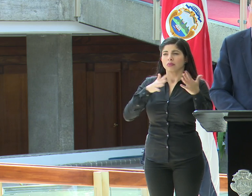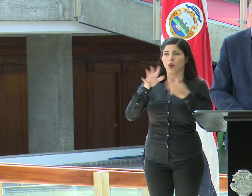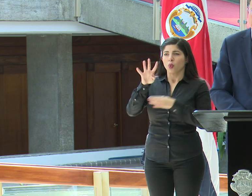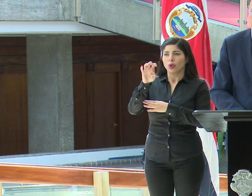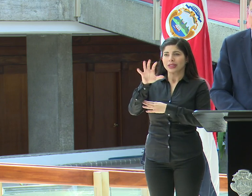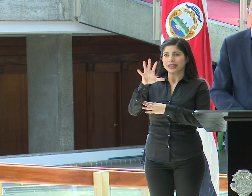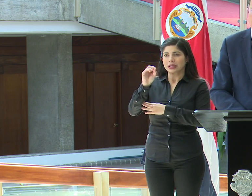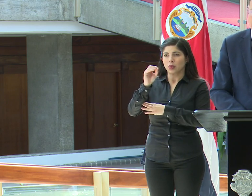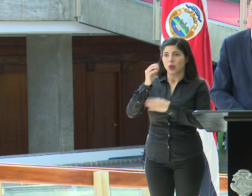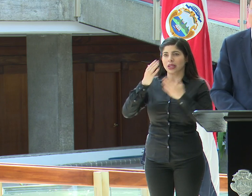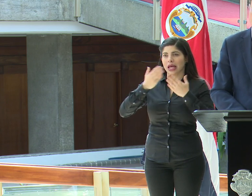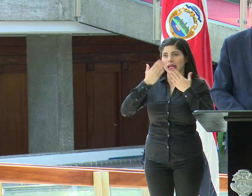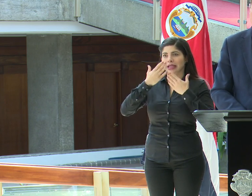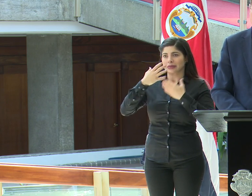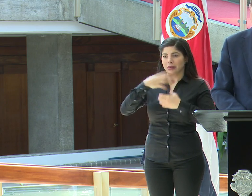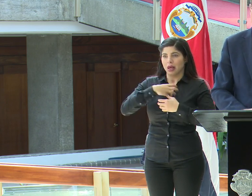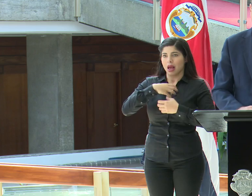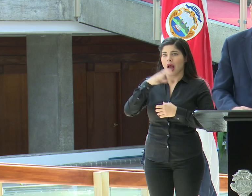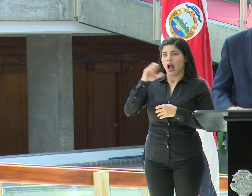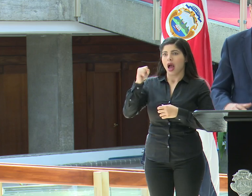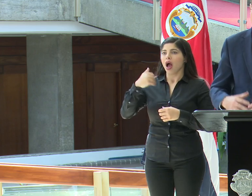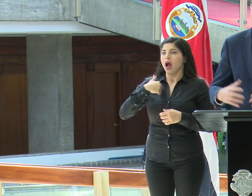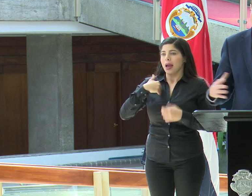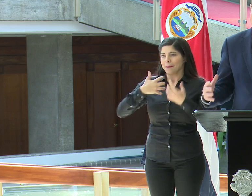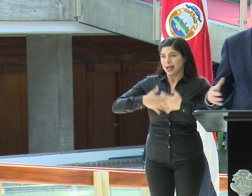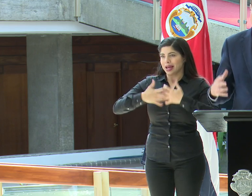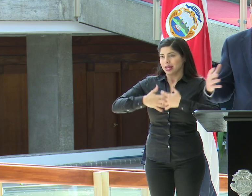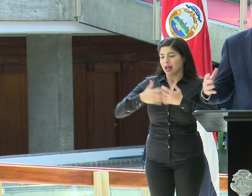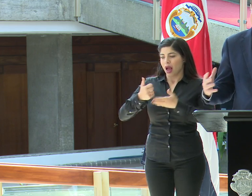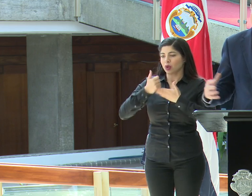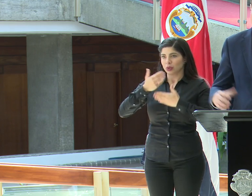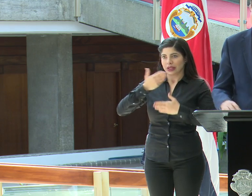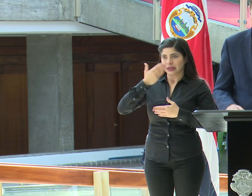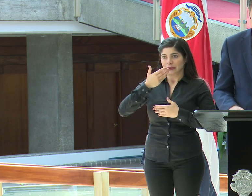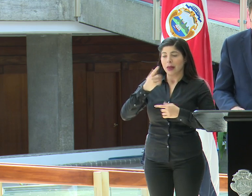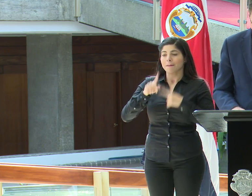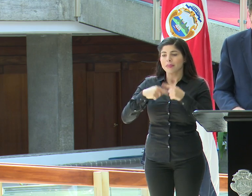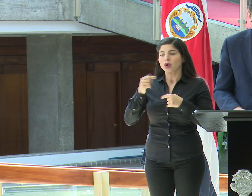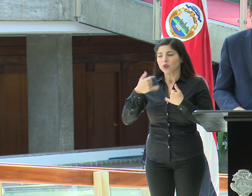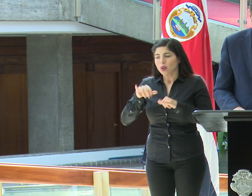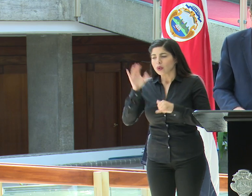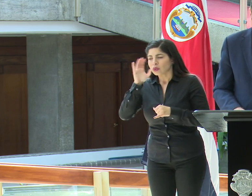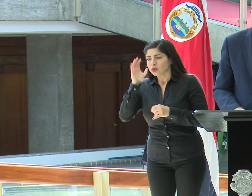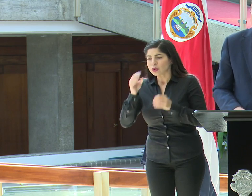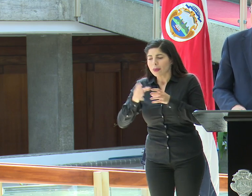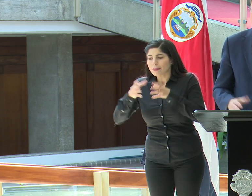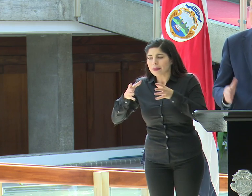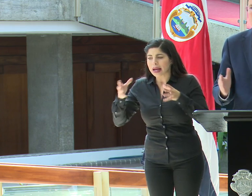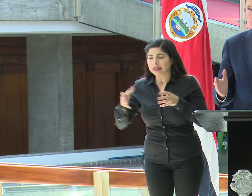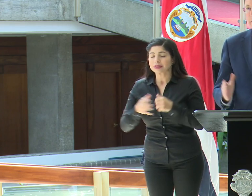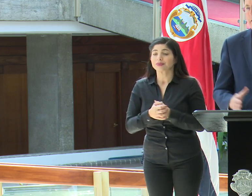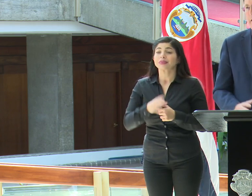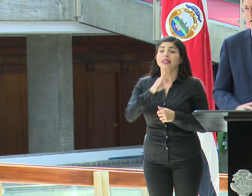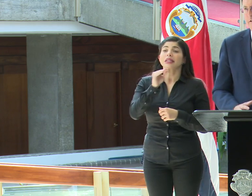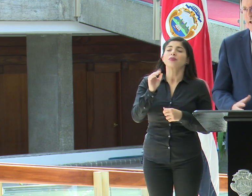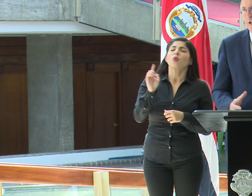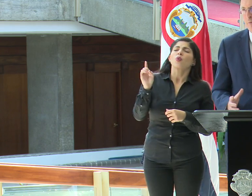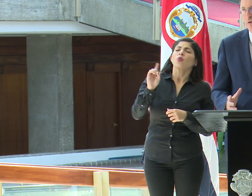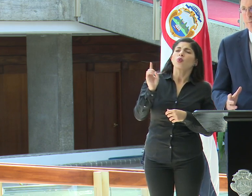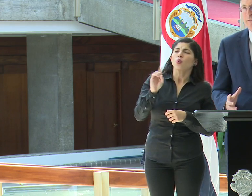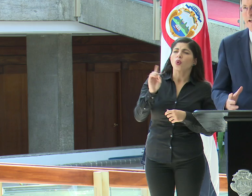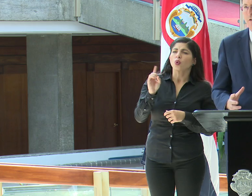respiradores en la caja y estamos siempre en la búsqueda de más capacidad. Y en cuanto a dónde